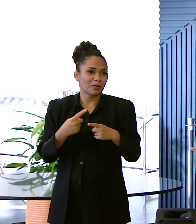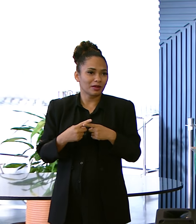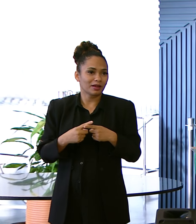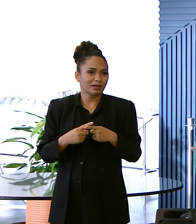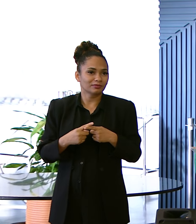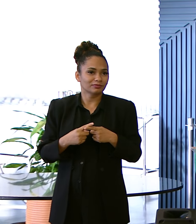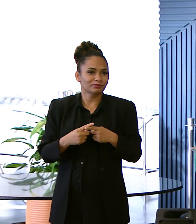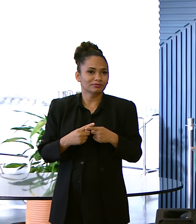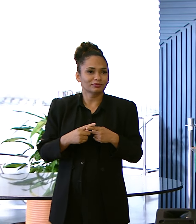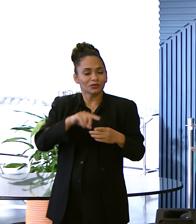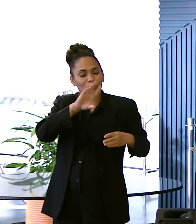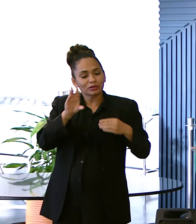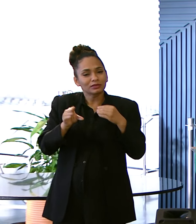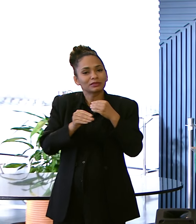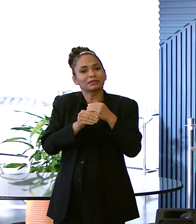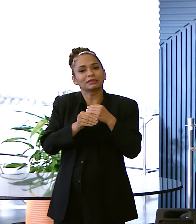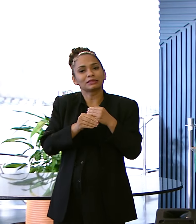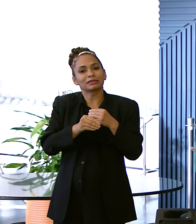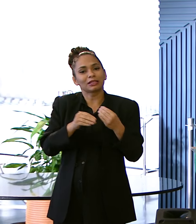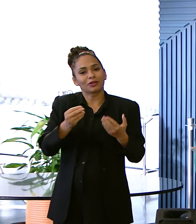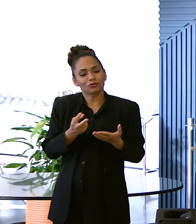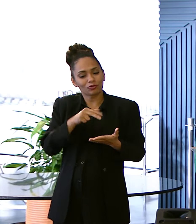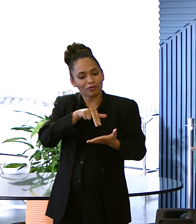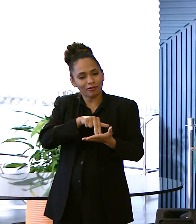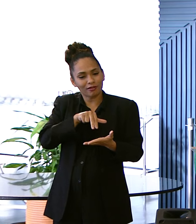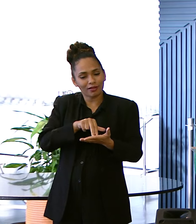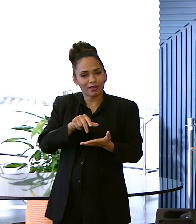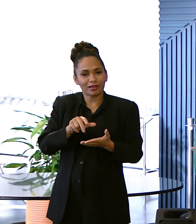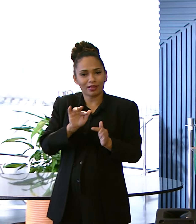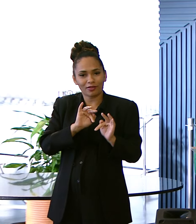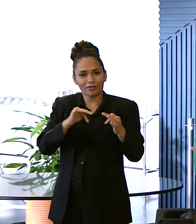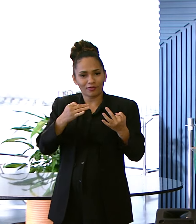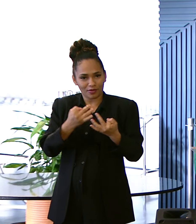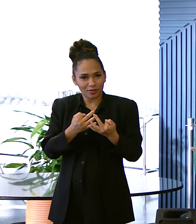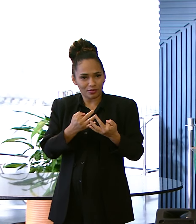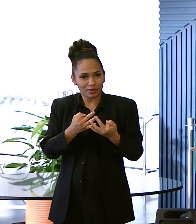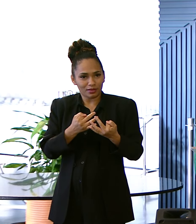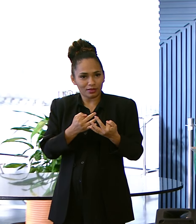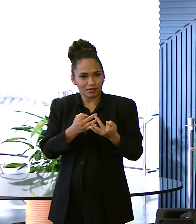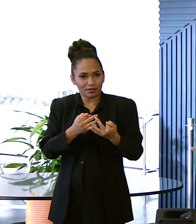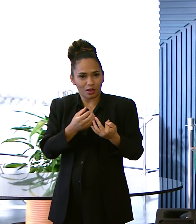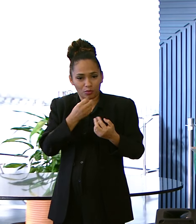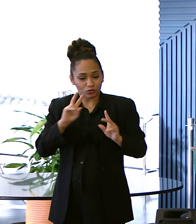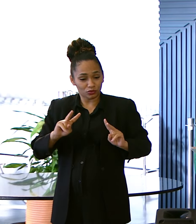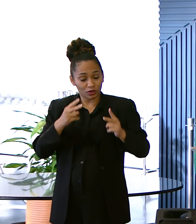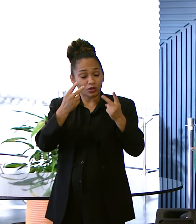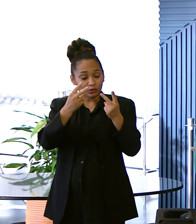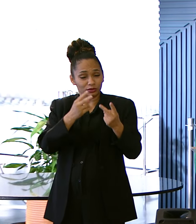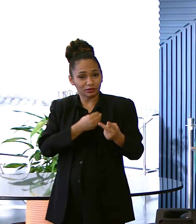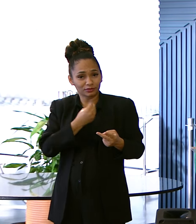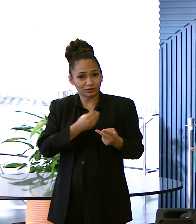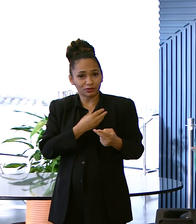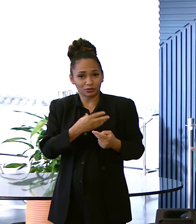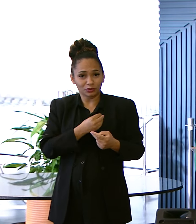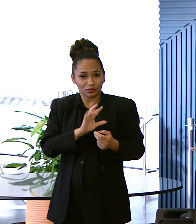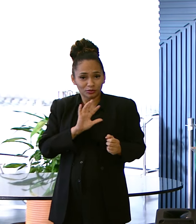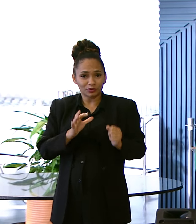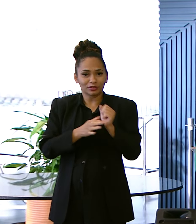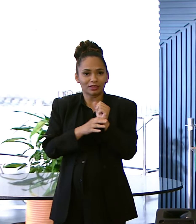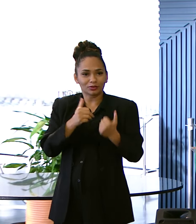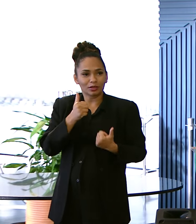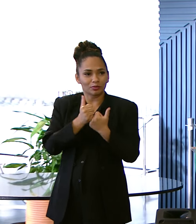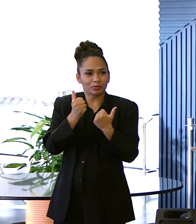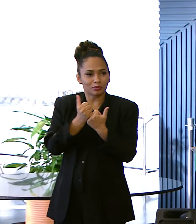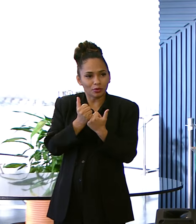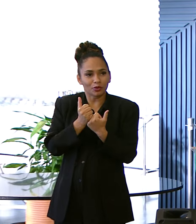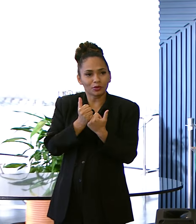meus pais Me ensinaram Bons valores A existência Dos meus filhos Me fortalece Todos os dias E o apoio Do meu marido